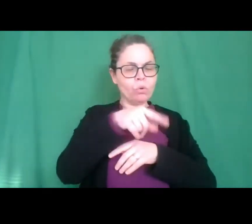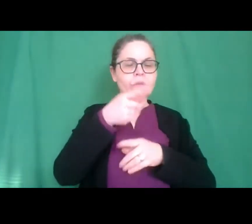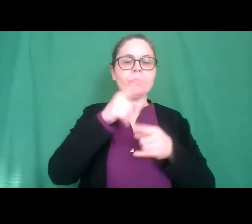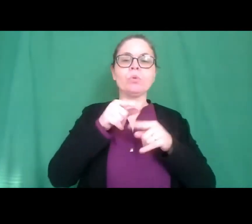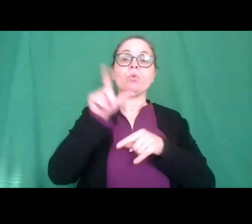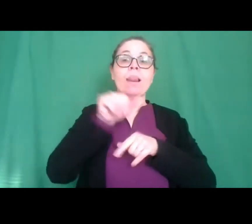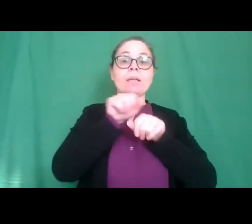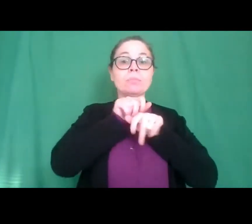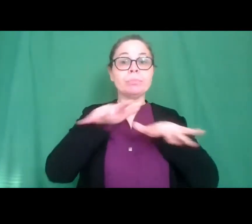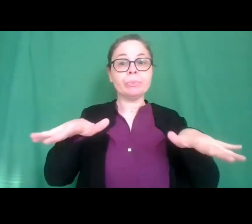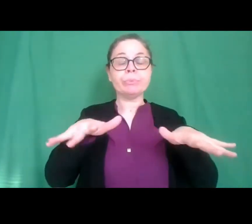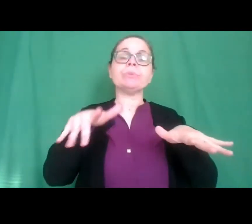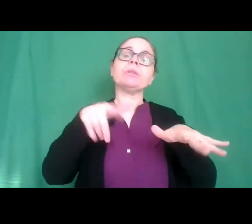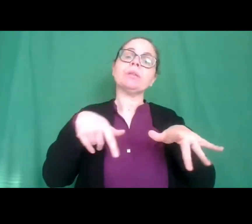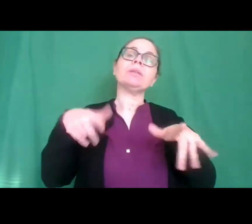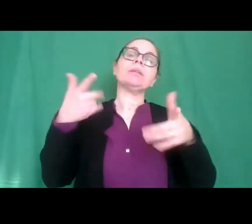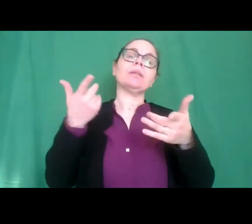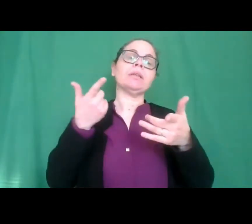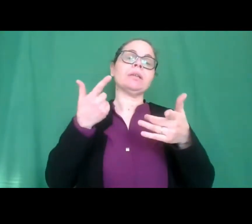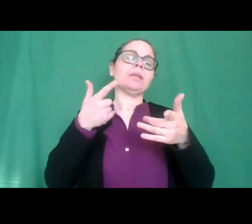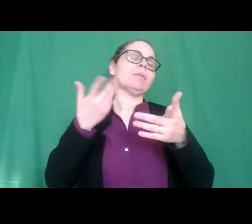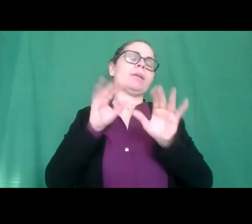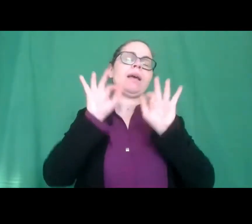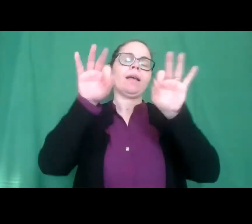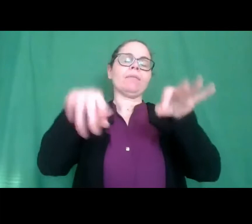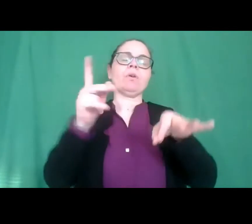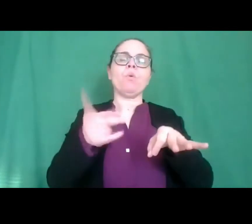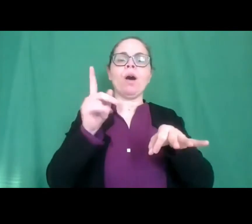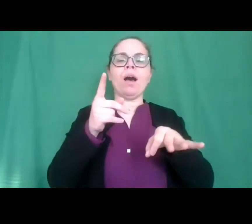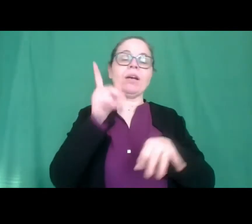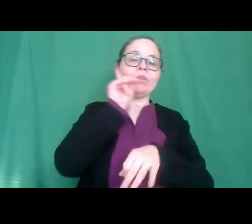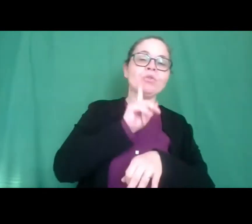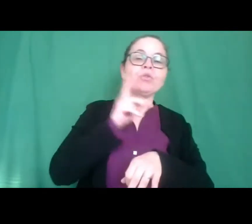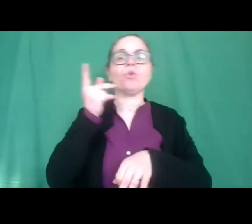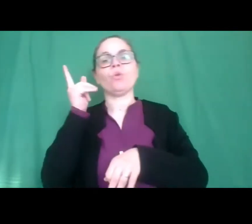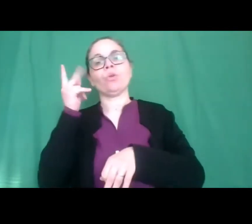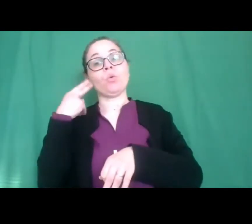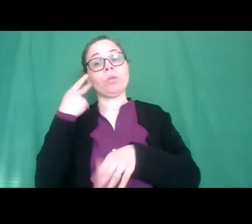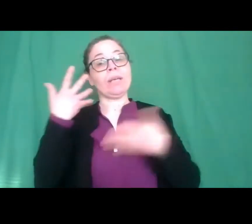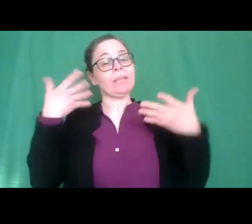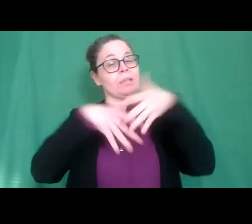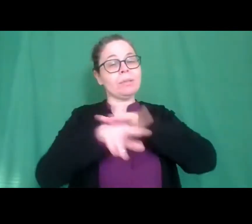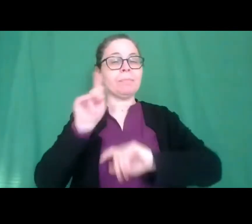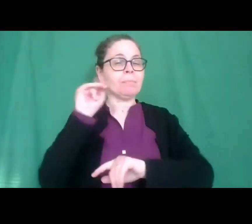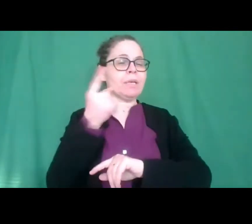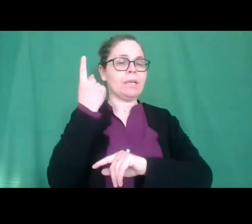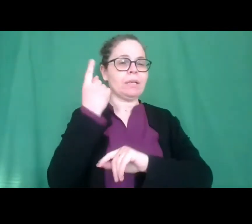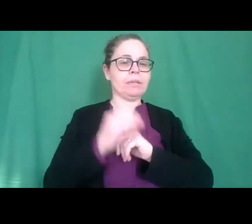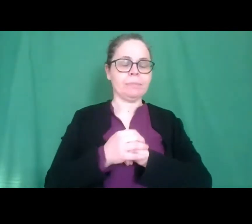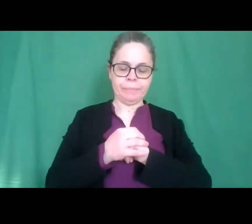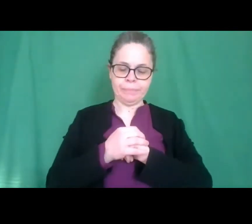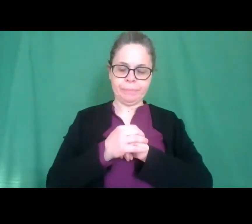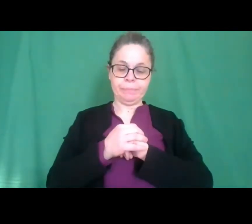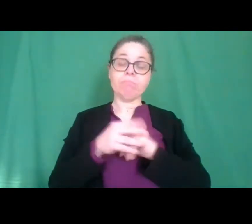finalità di migliorare l'inclusione tra sordi udenti il tema che vi proponiamo oggi